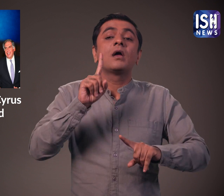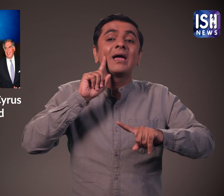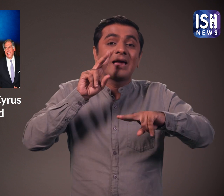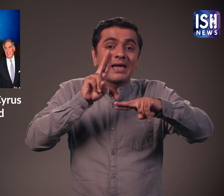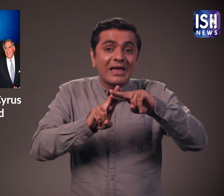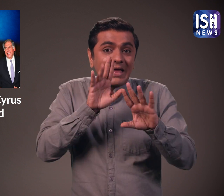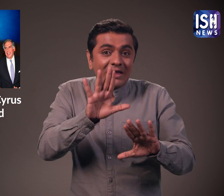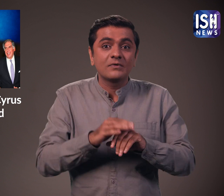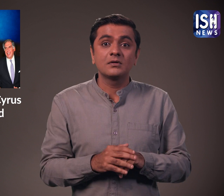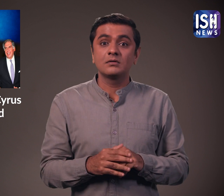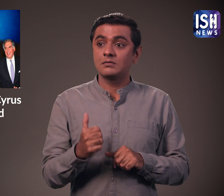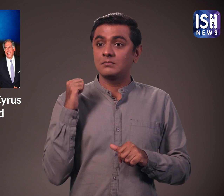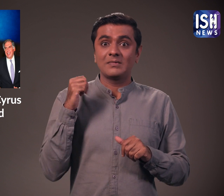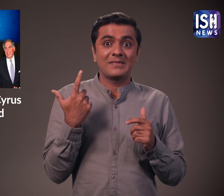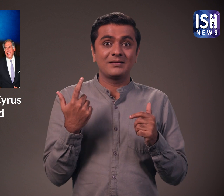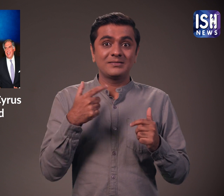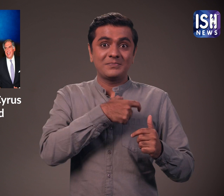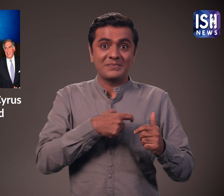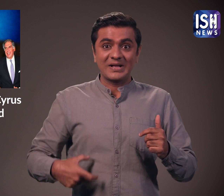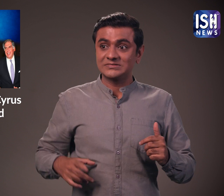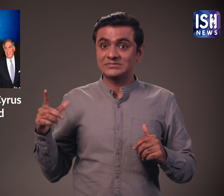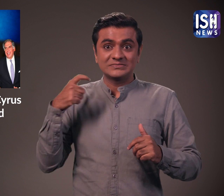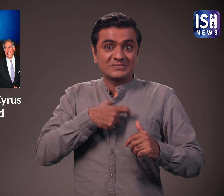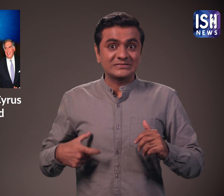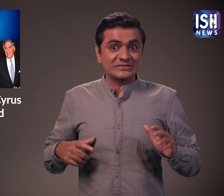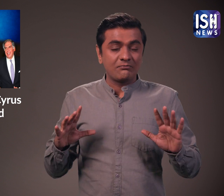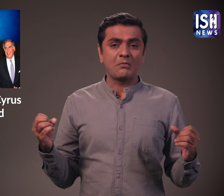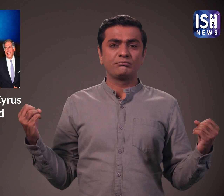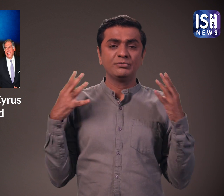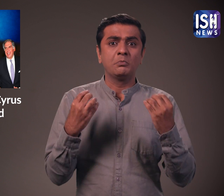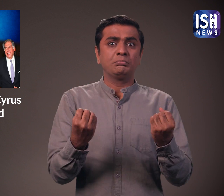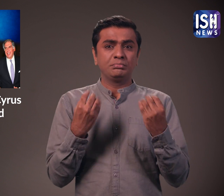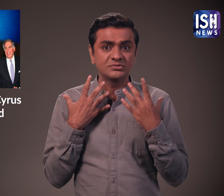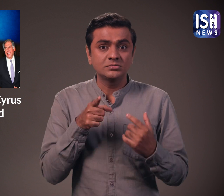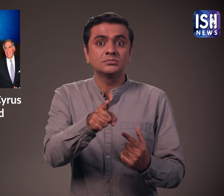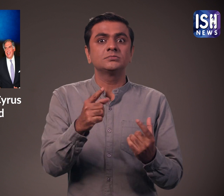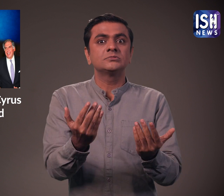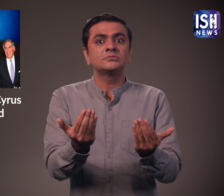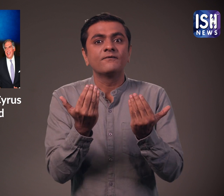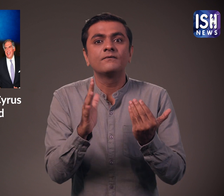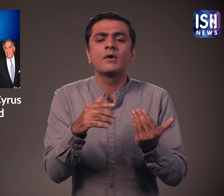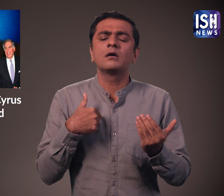यदि पीछे के यात्री सीट बेल्ट पहने हुए है तो वे भी एरबैक से सुरक्षित रहेंगे।